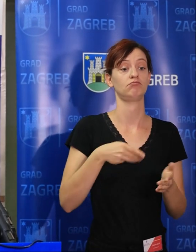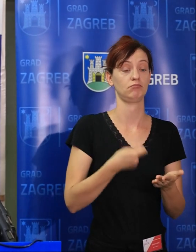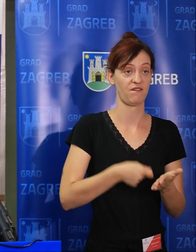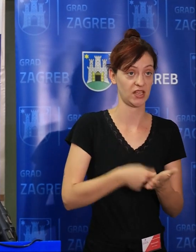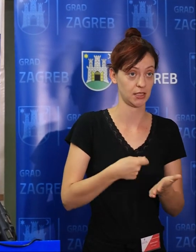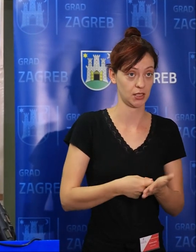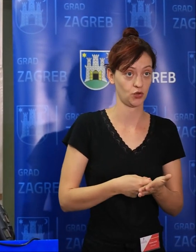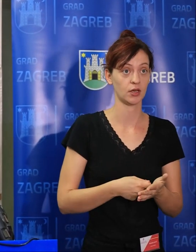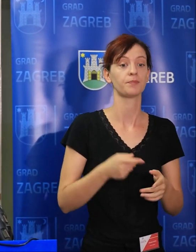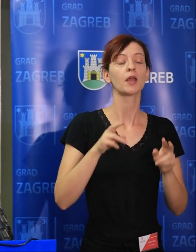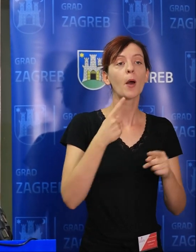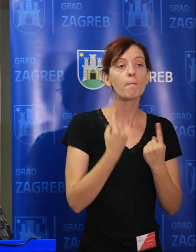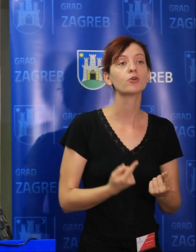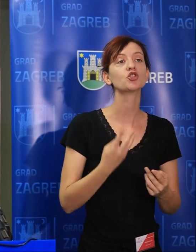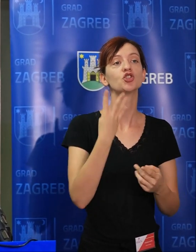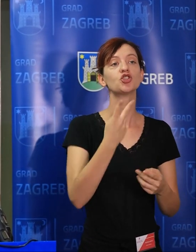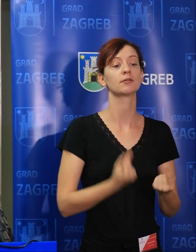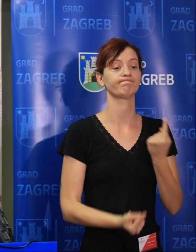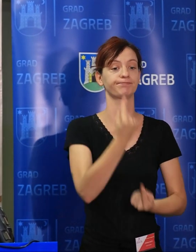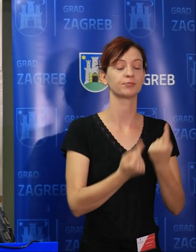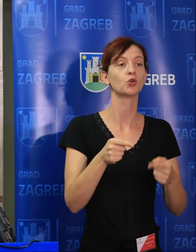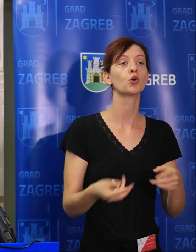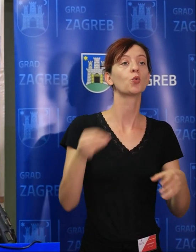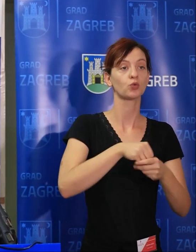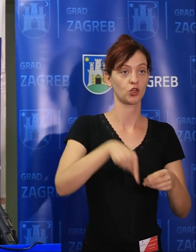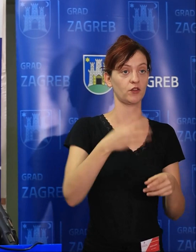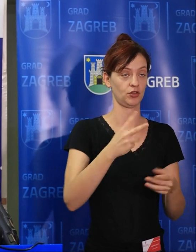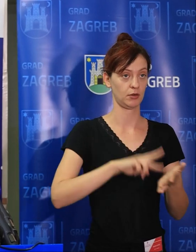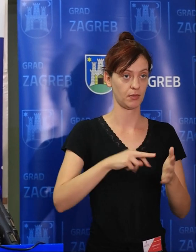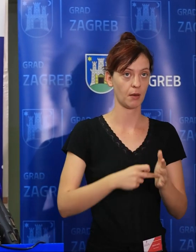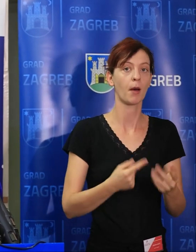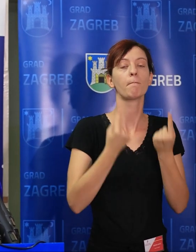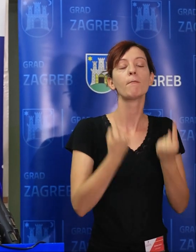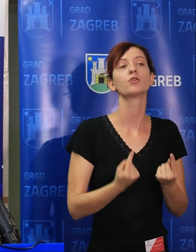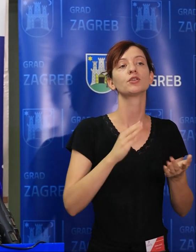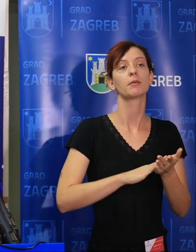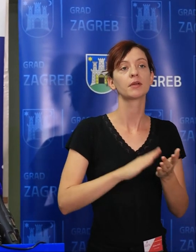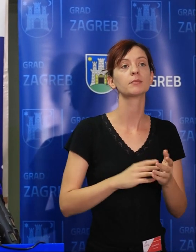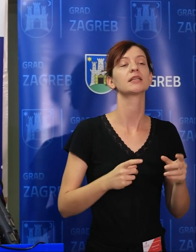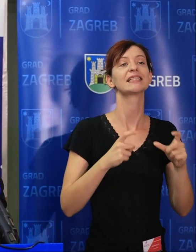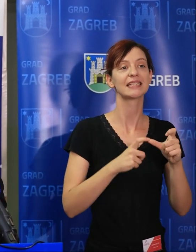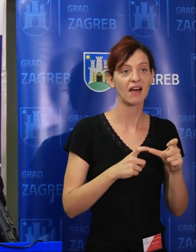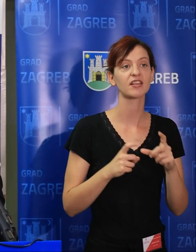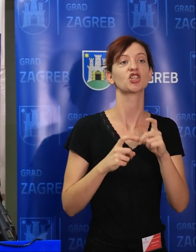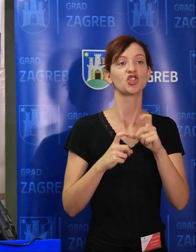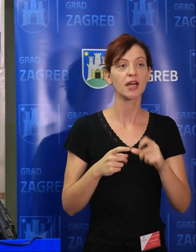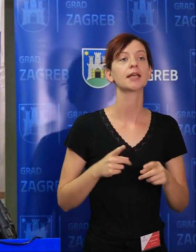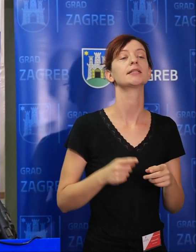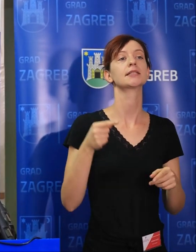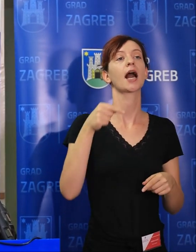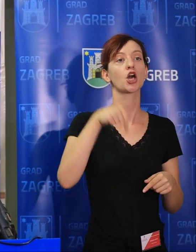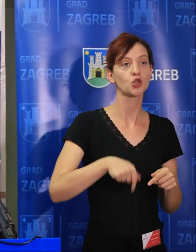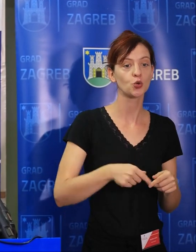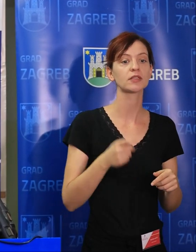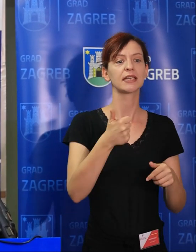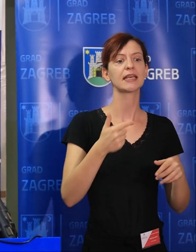četiri plana, gdje postoje, recimo, jedan za Savsko, Šaringradska, jug za jednu zgradu, hotel uz